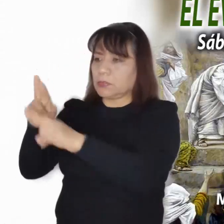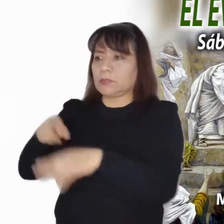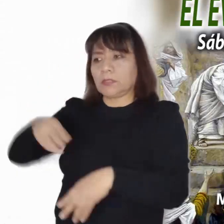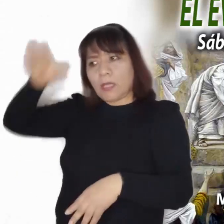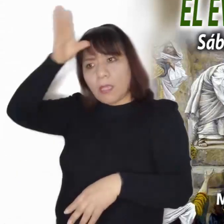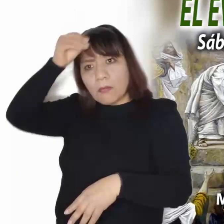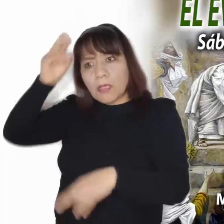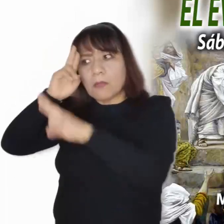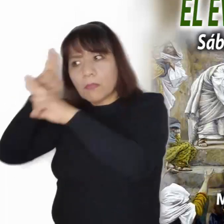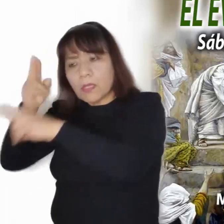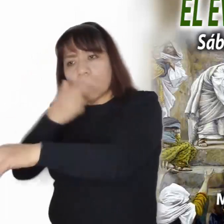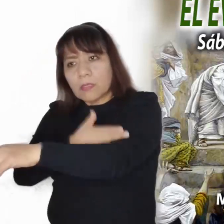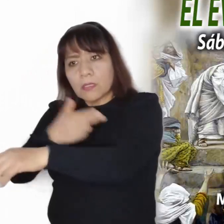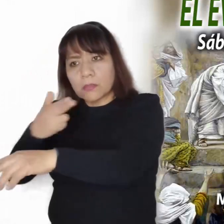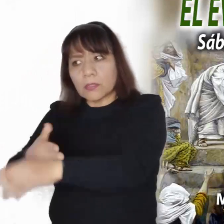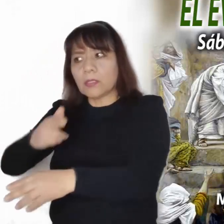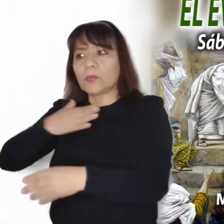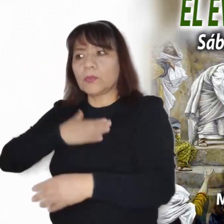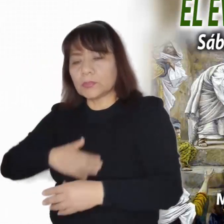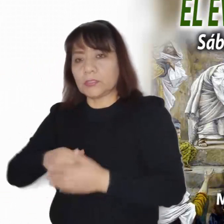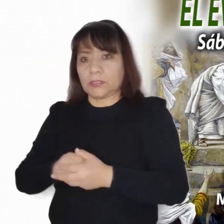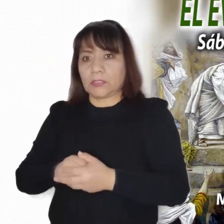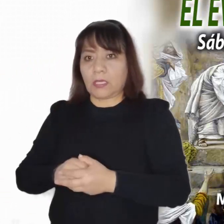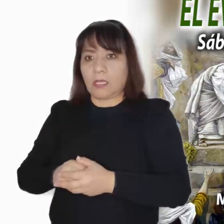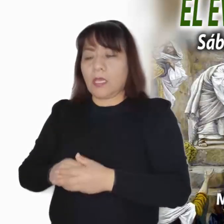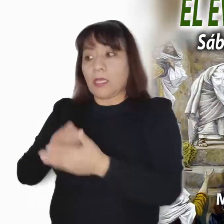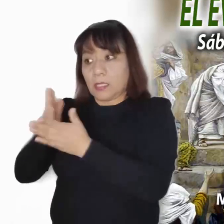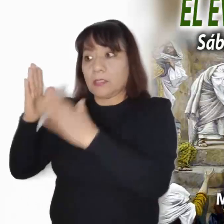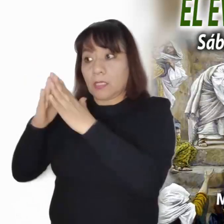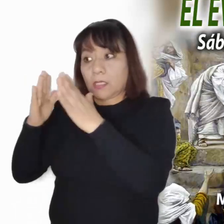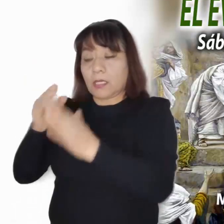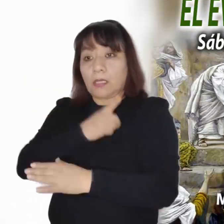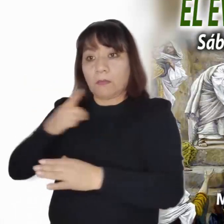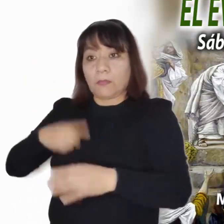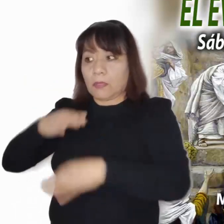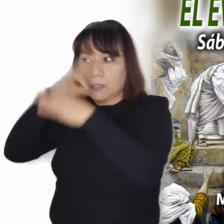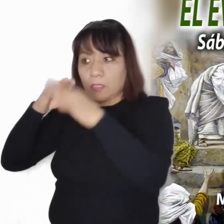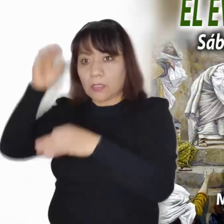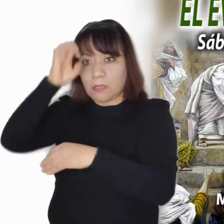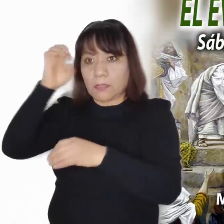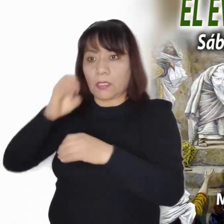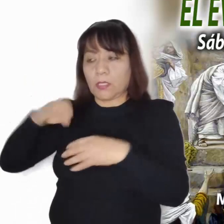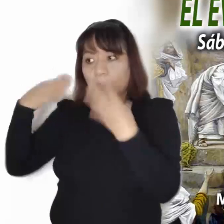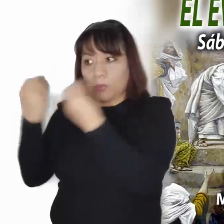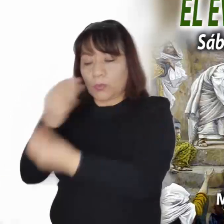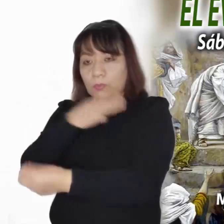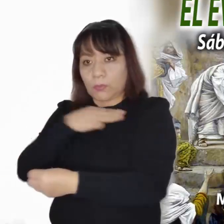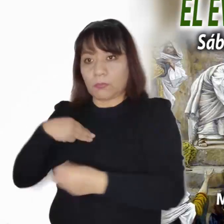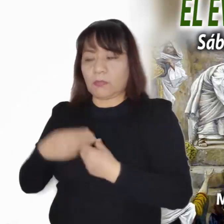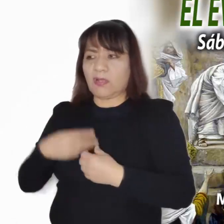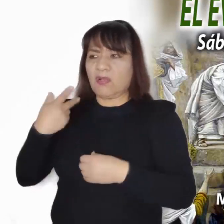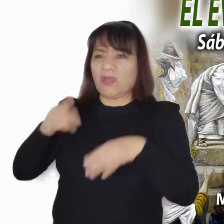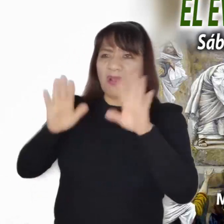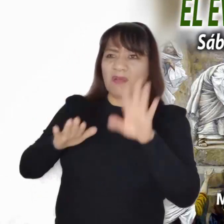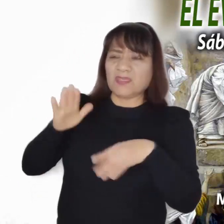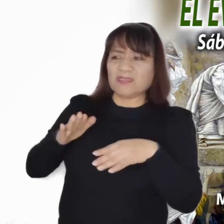compartir buena nueva y escucha de necesidades. ¿Qué frías son a veces